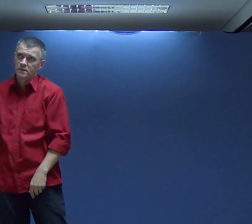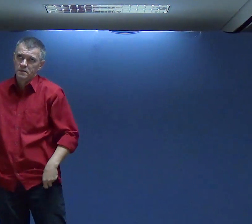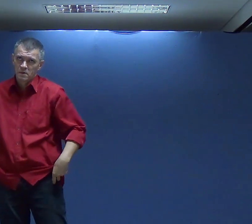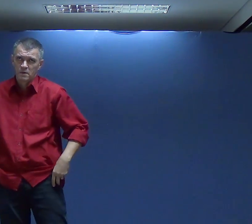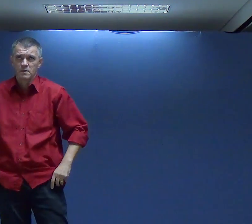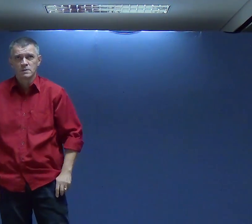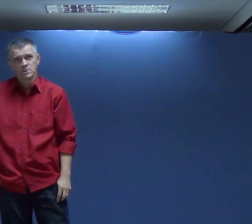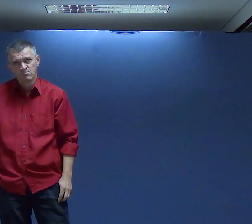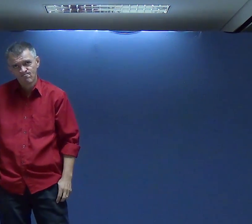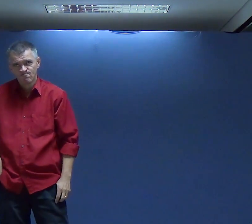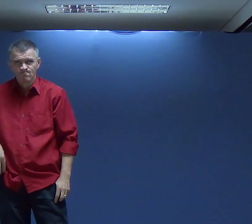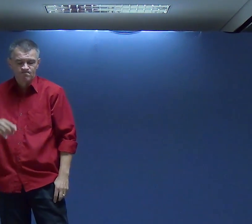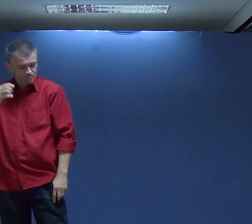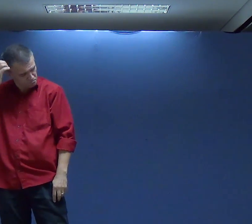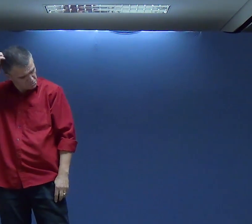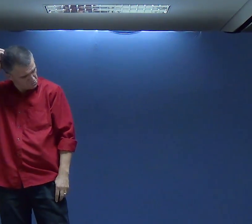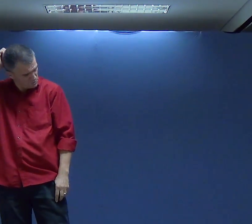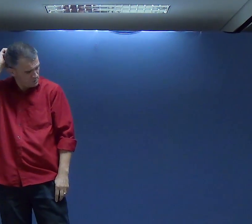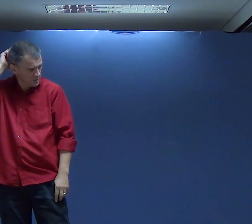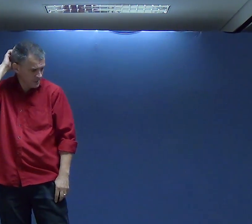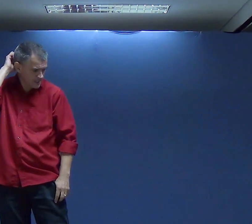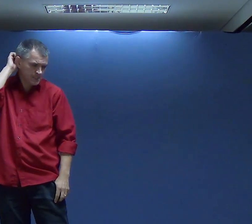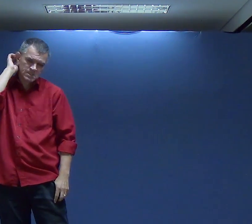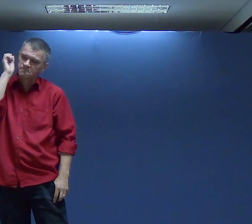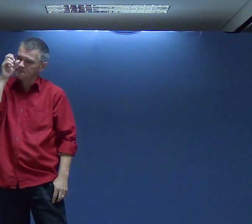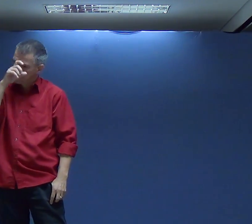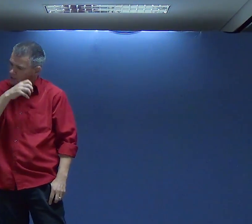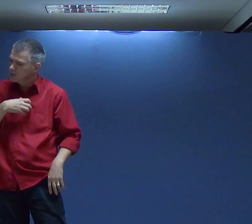Estão cheia de si Estão cheia de Magos